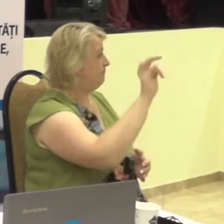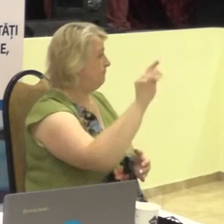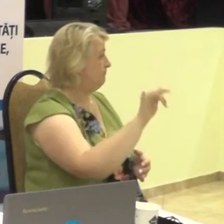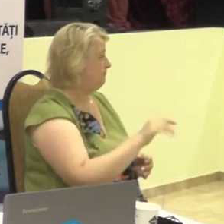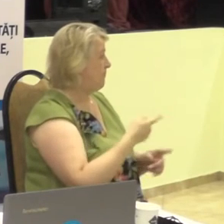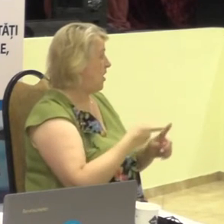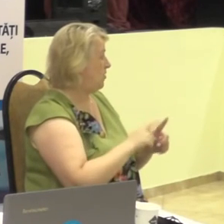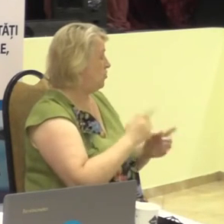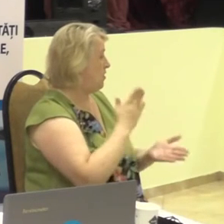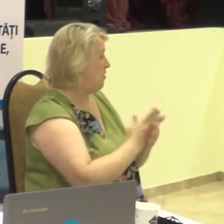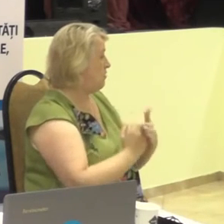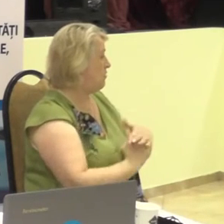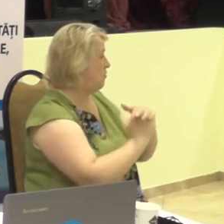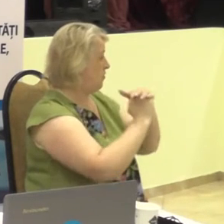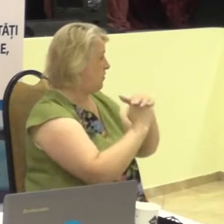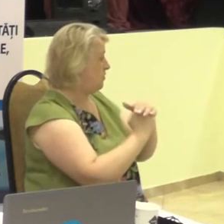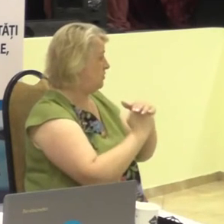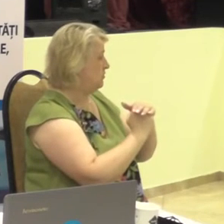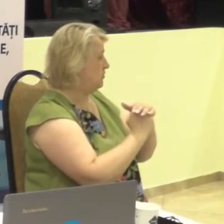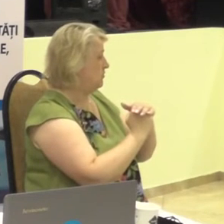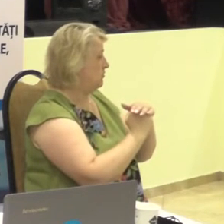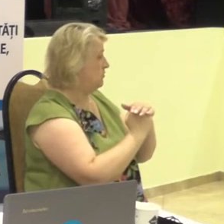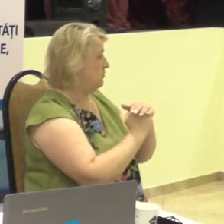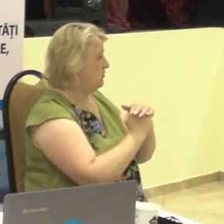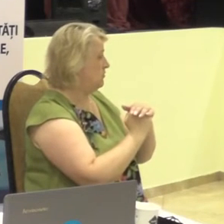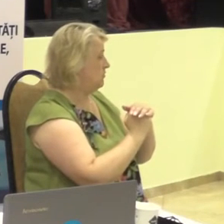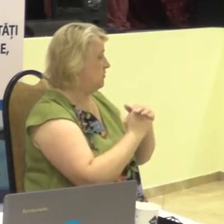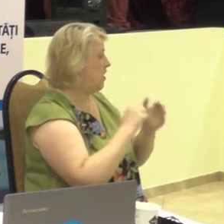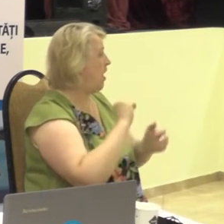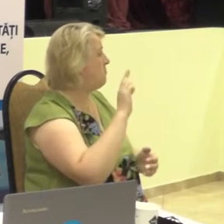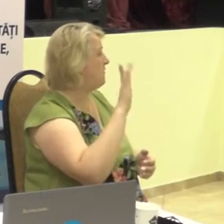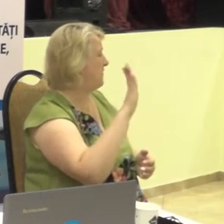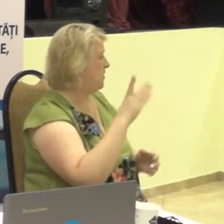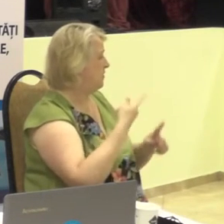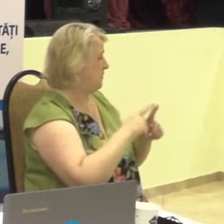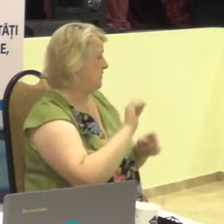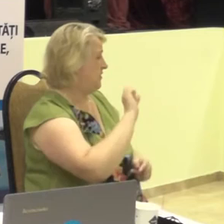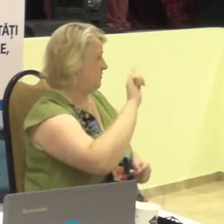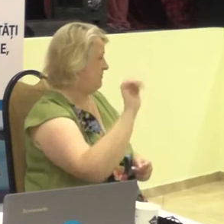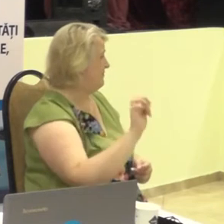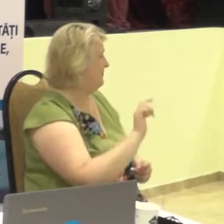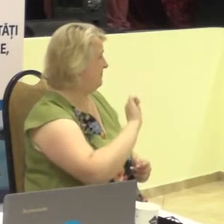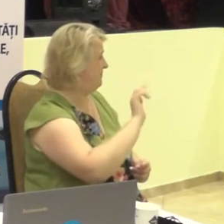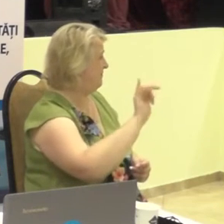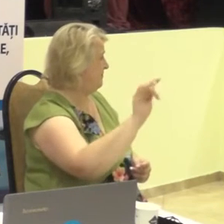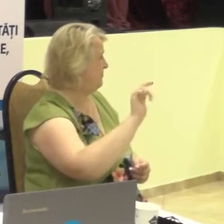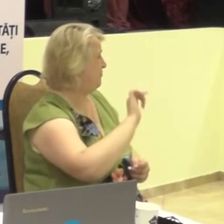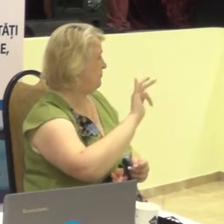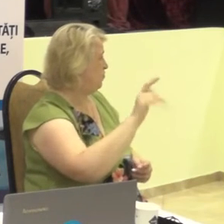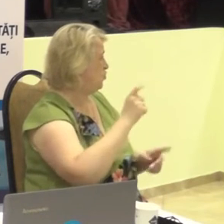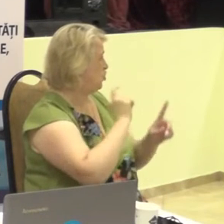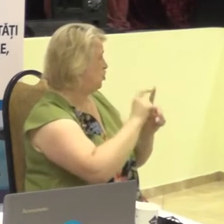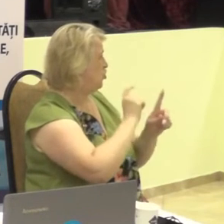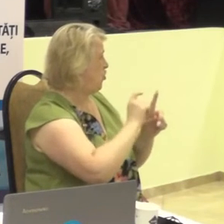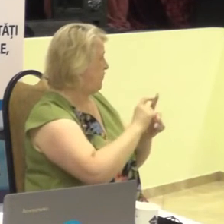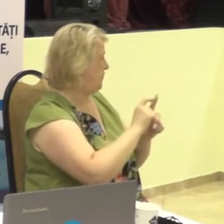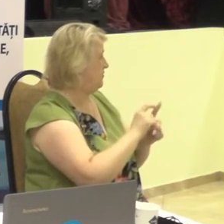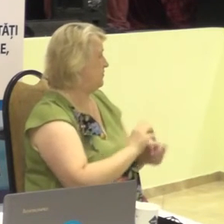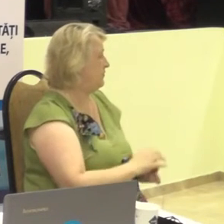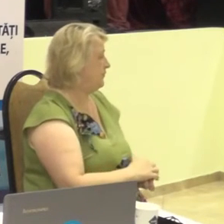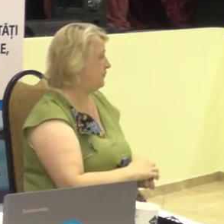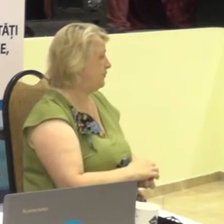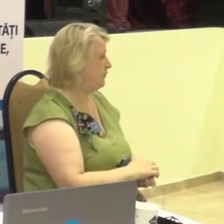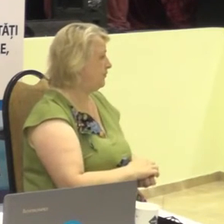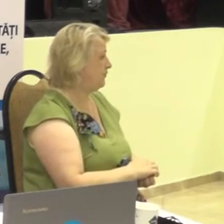la bază un sistem de semni manuale, care înlocuiesc litirile din